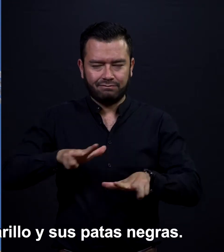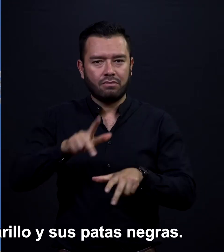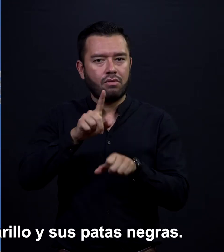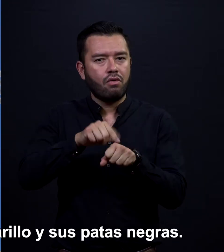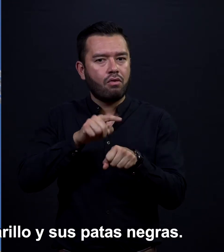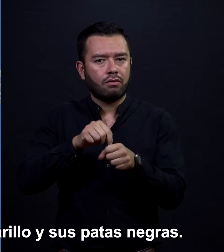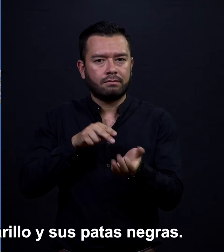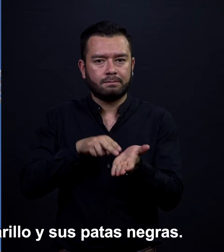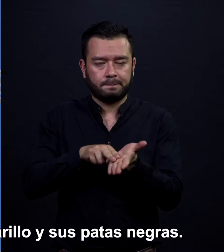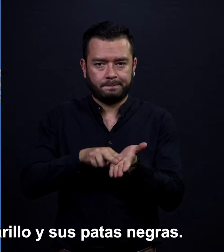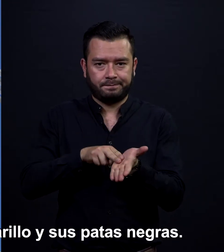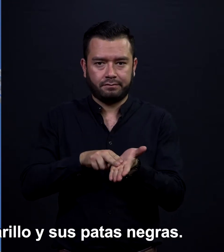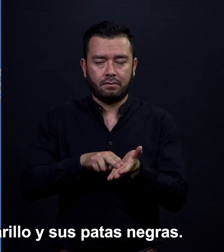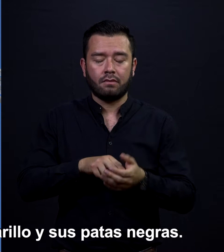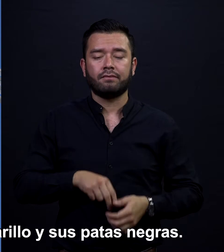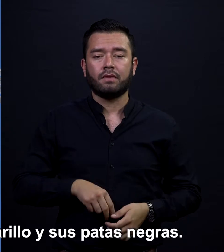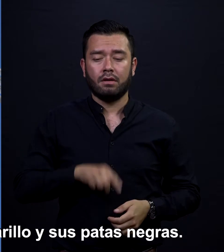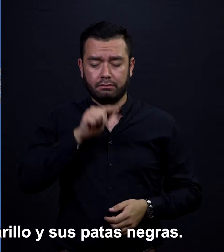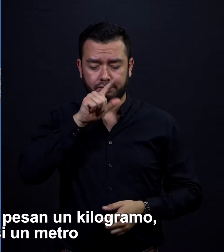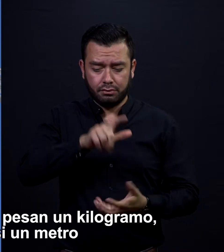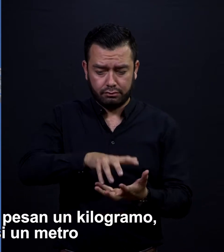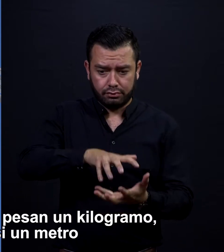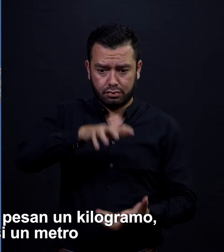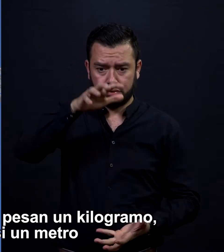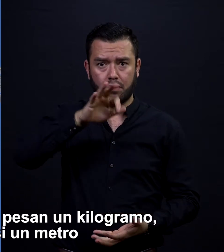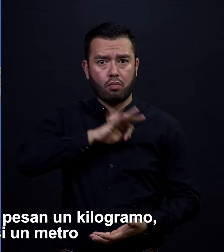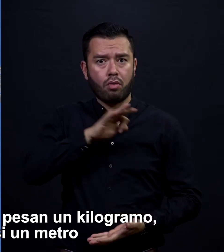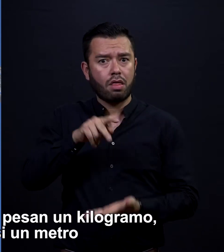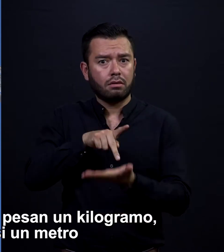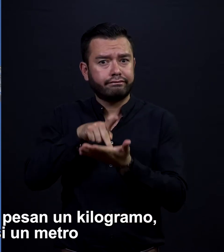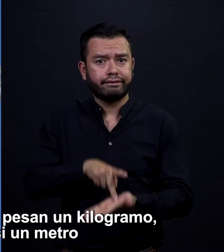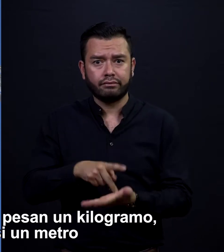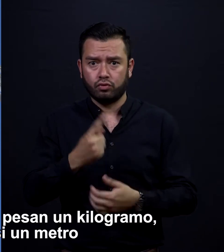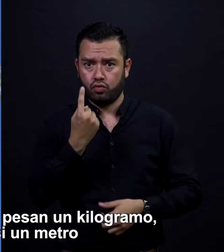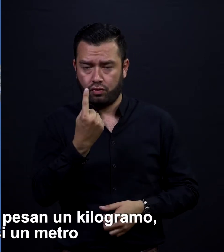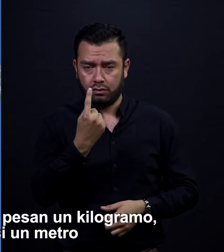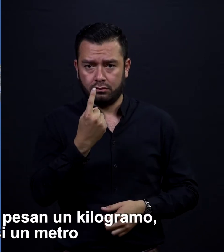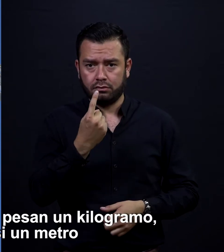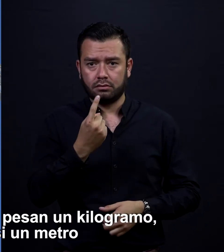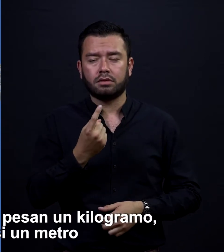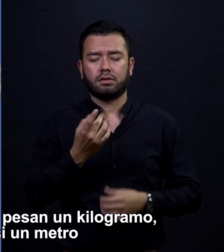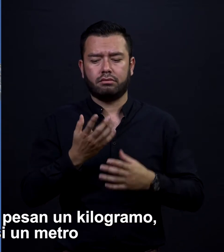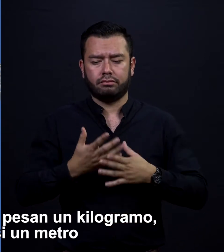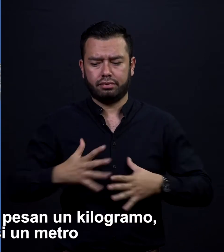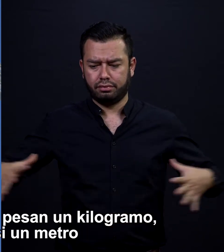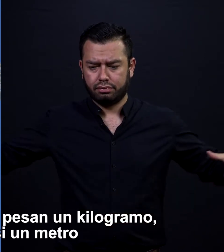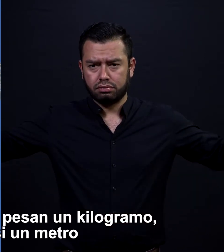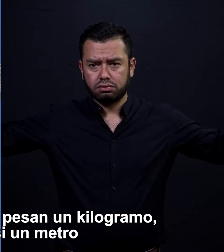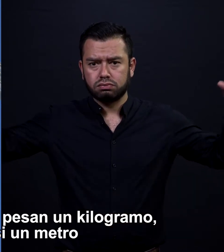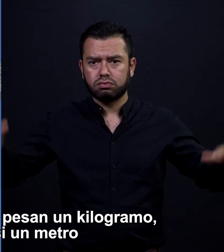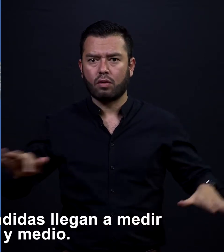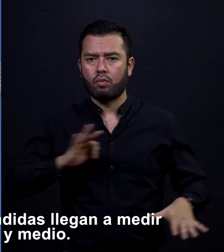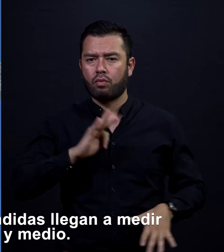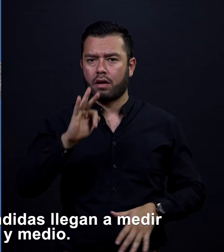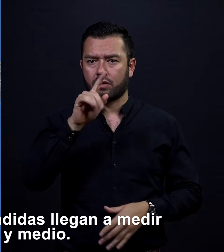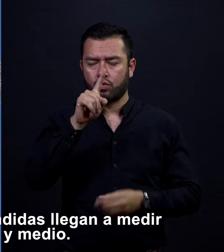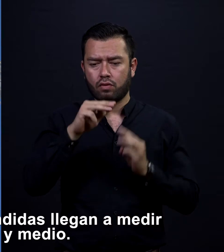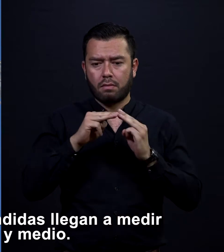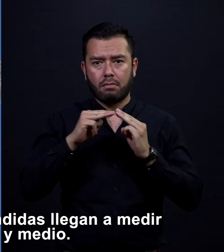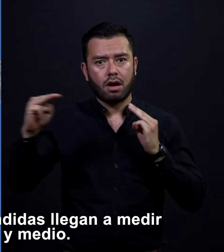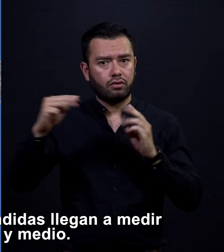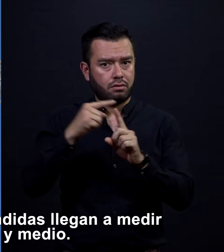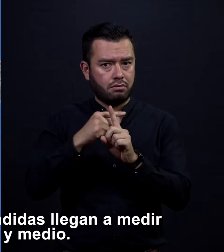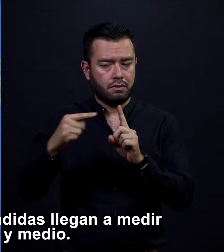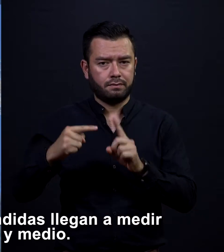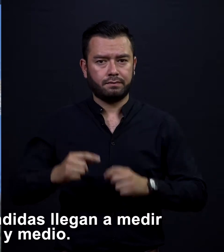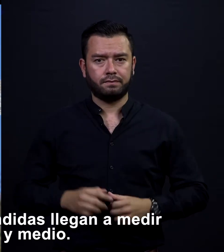y sus patas negras. Cuando son adultas pesan un kilogramo, miden casi un metro y con sus